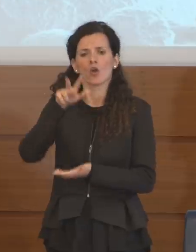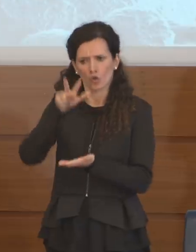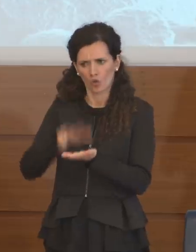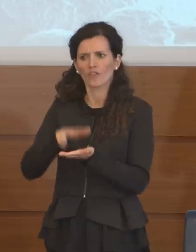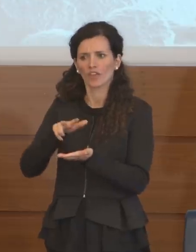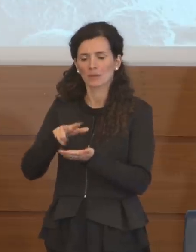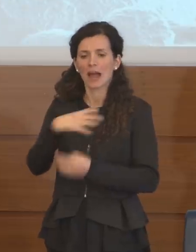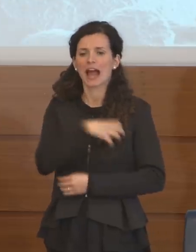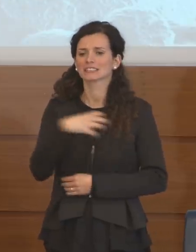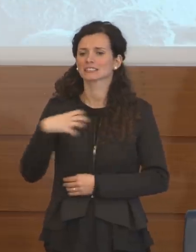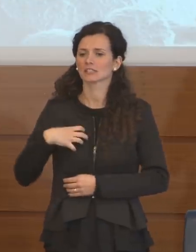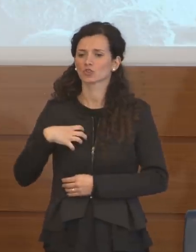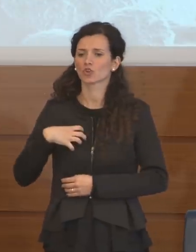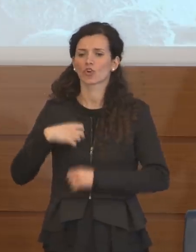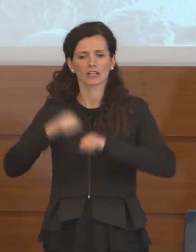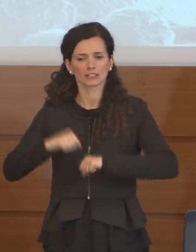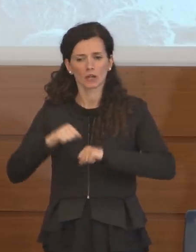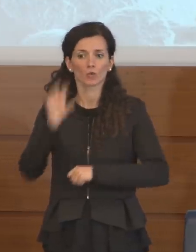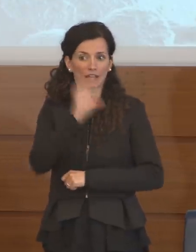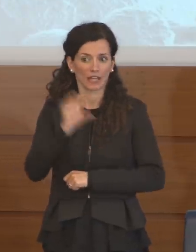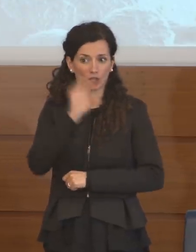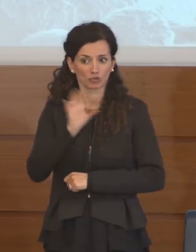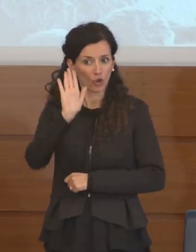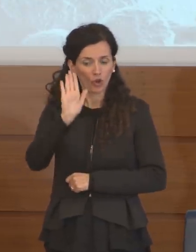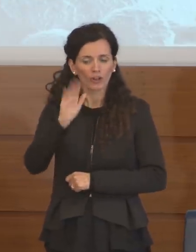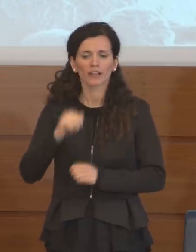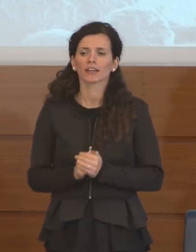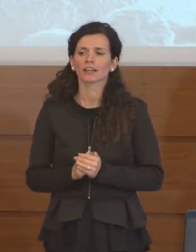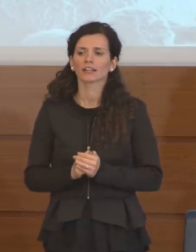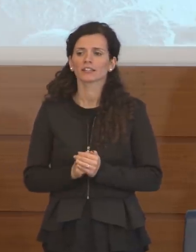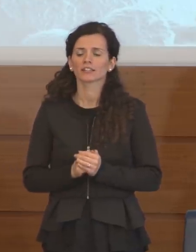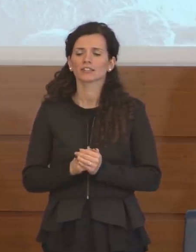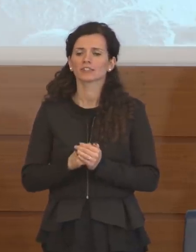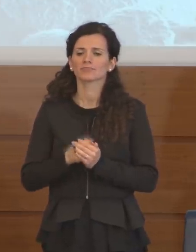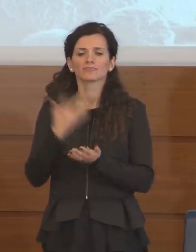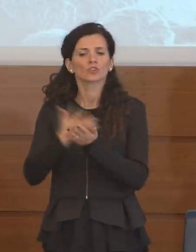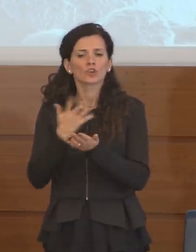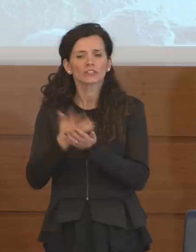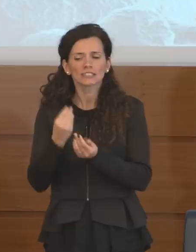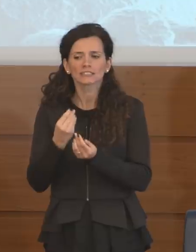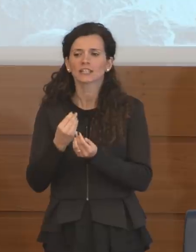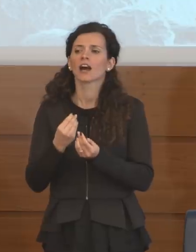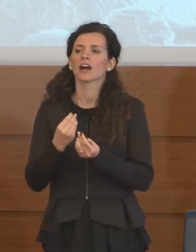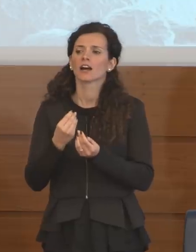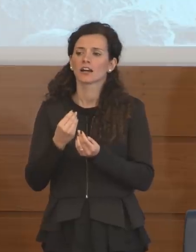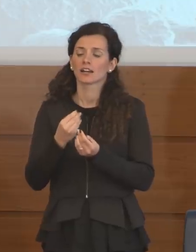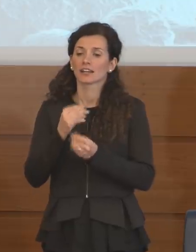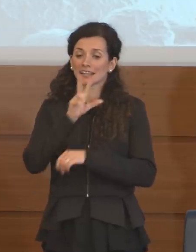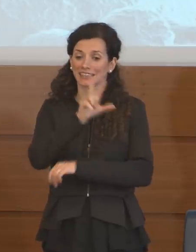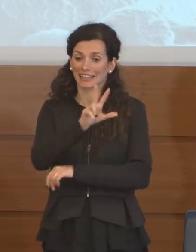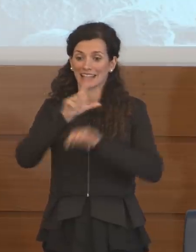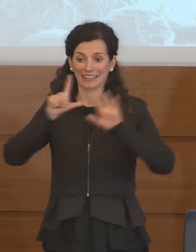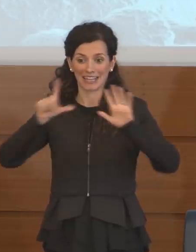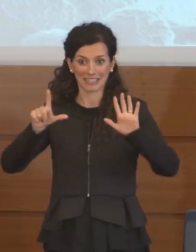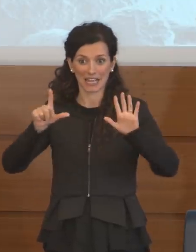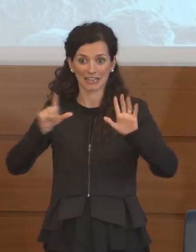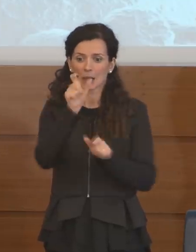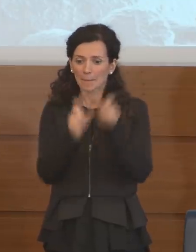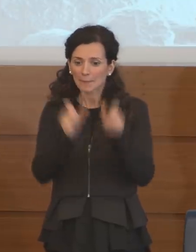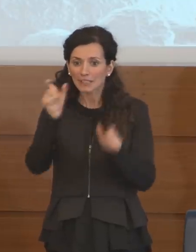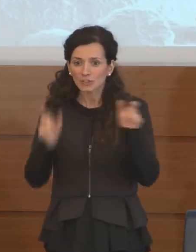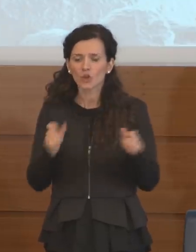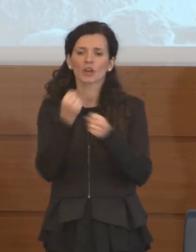anche l'Assessore alla Salute della Regione è arrivata comunicazione di 37 persone